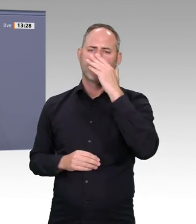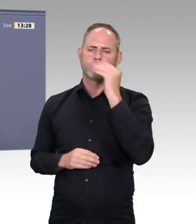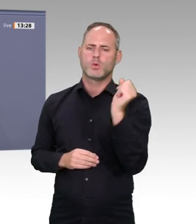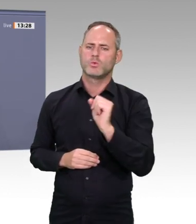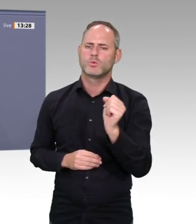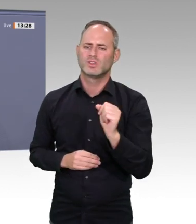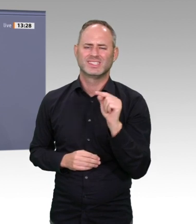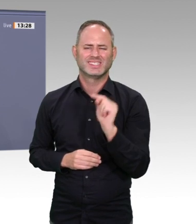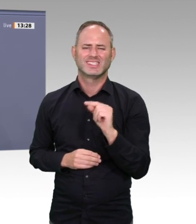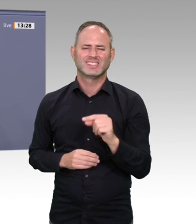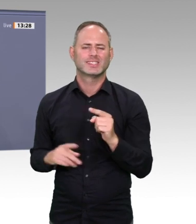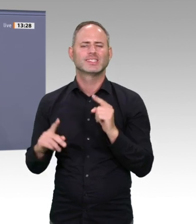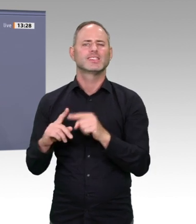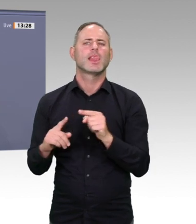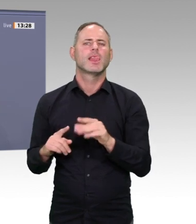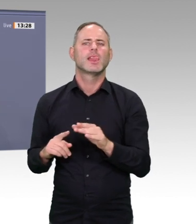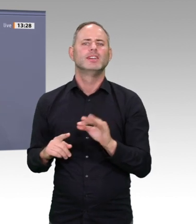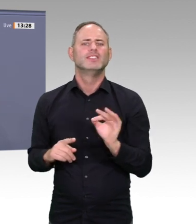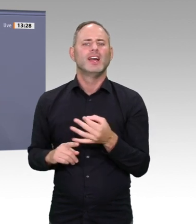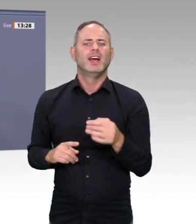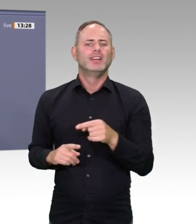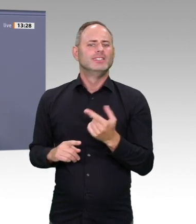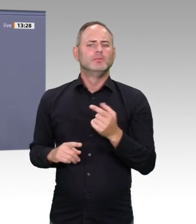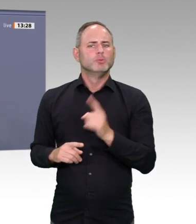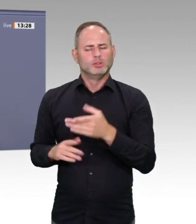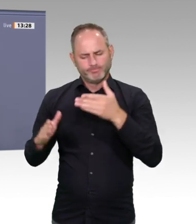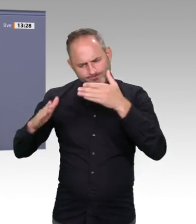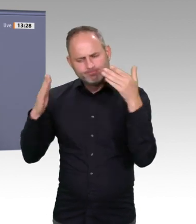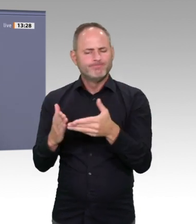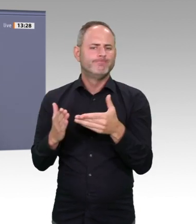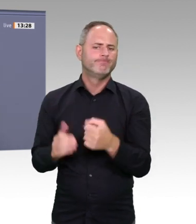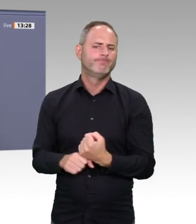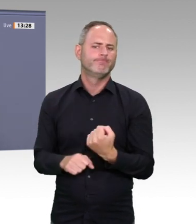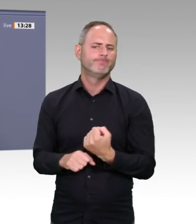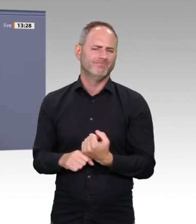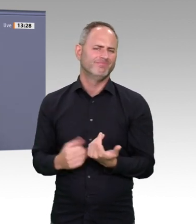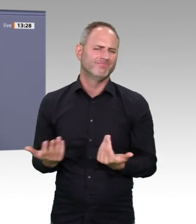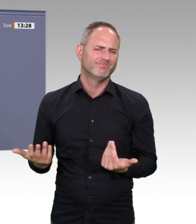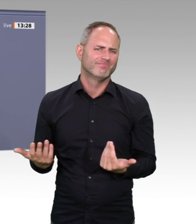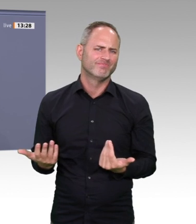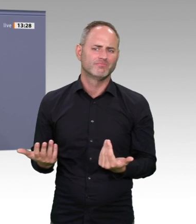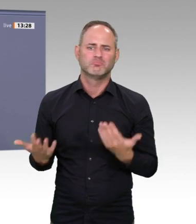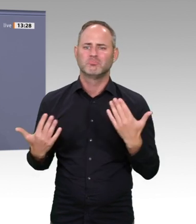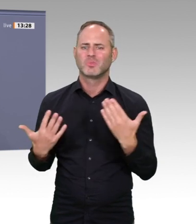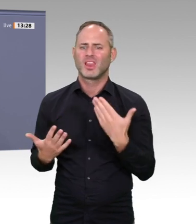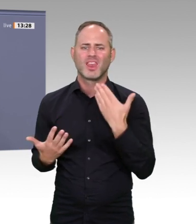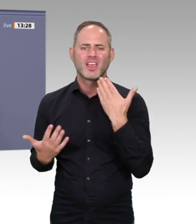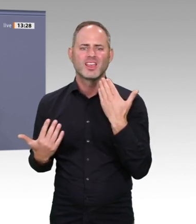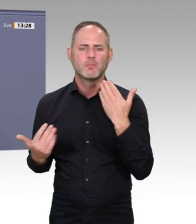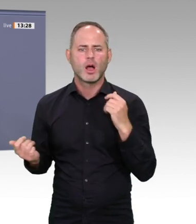nicht gehen. Das ist völlig klar. Innovationen lösen ja nicht automatisch alle Probleme, vor allem nicht, wenn sie ungebrochen